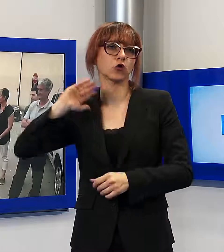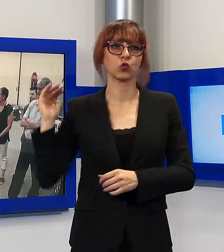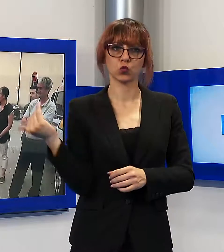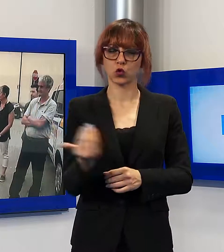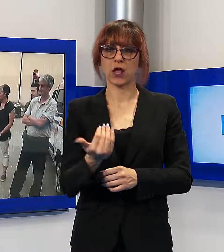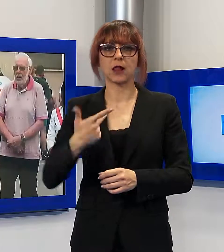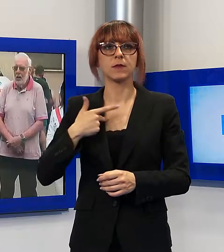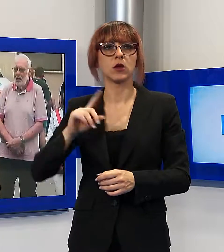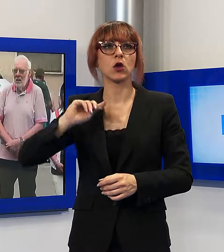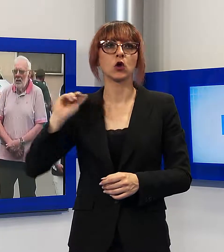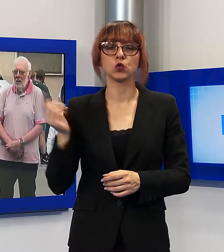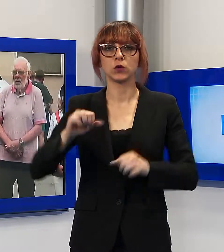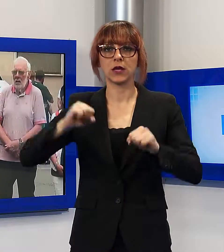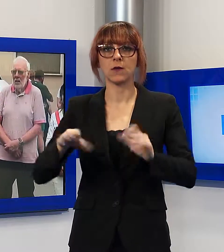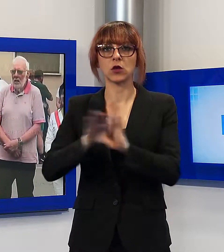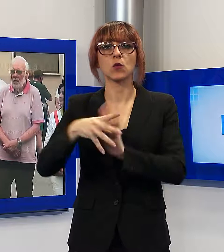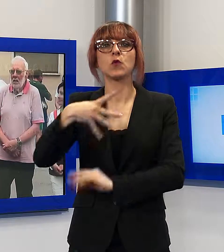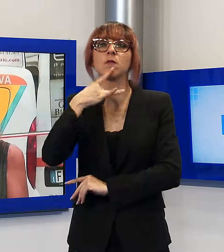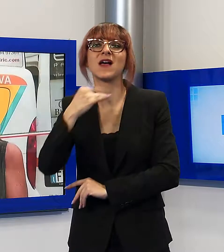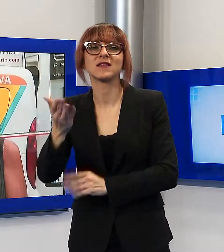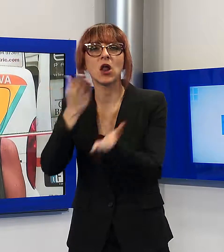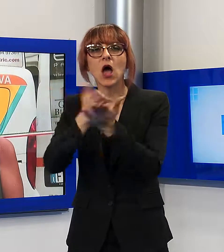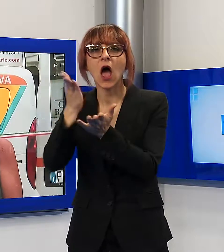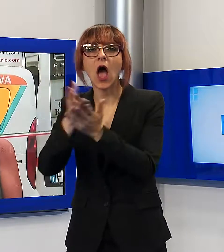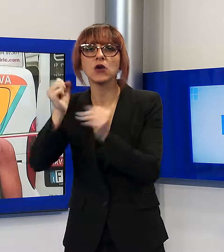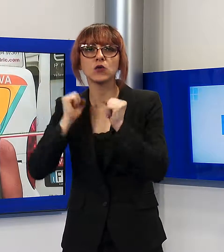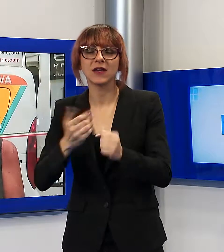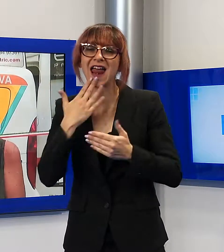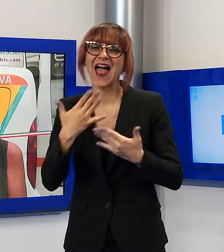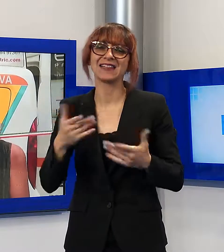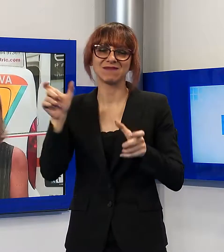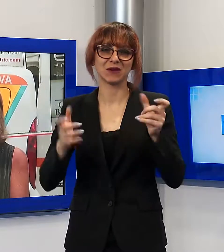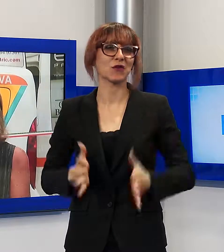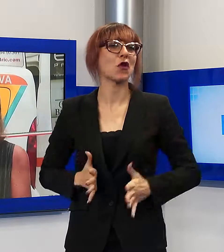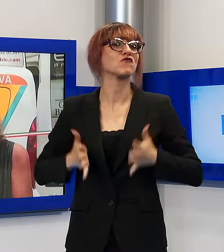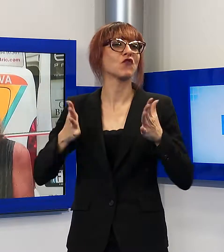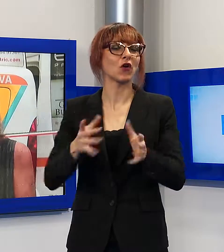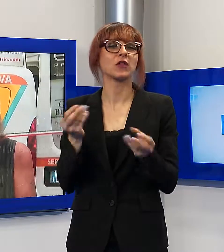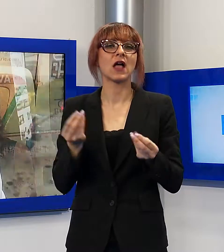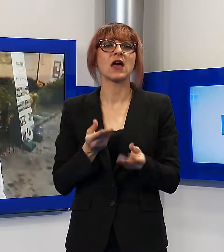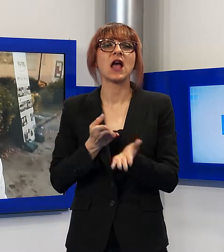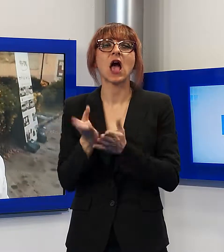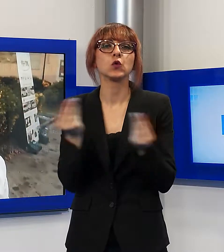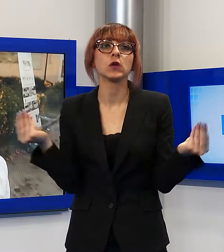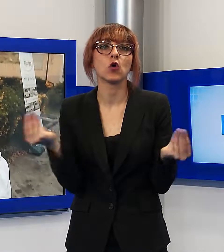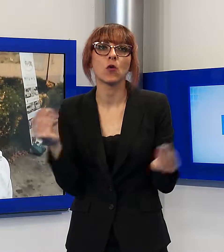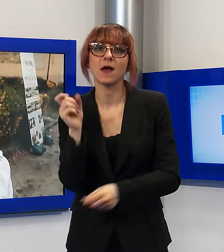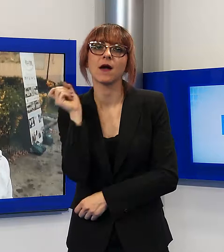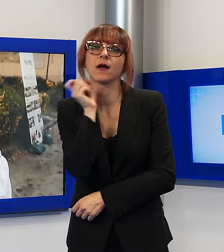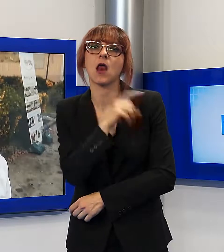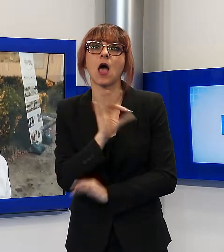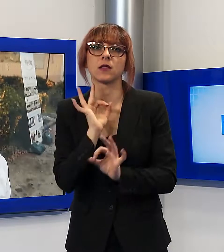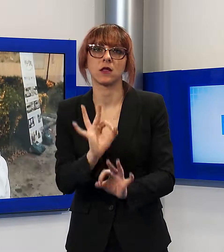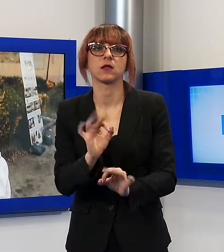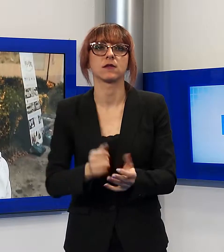che abitano nel territorio comunale di Massarosa, possano essere aiutati grazie alla flotta dei volontari in maniera totalmente gratuita. Un servizio in più per la